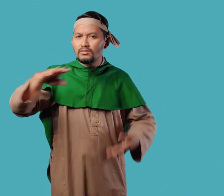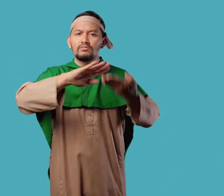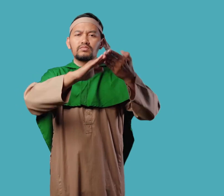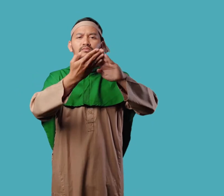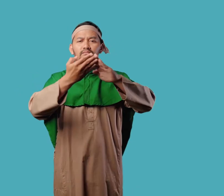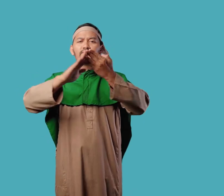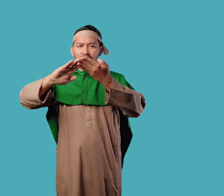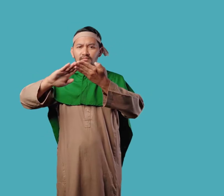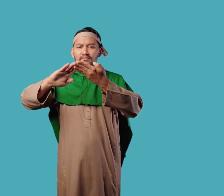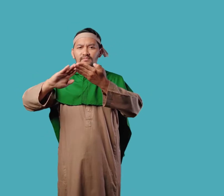bernama Bethlehem